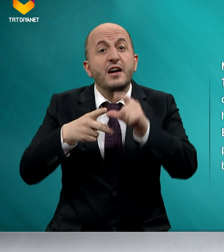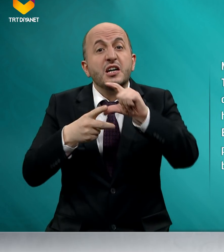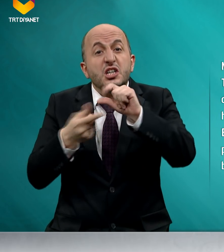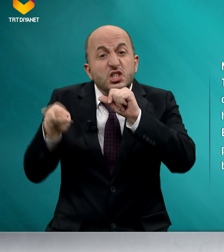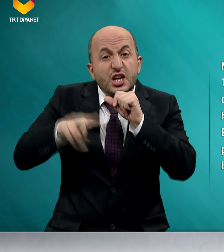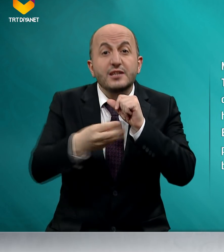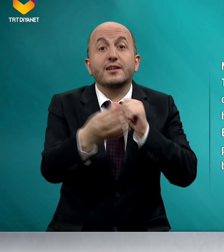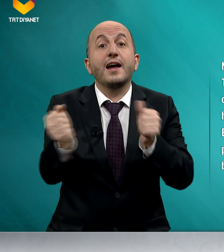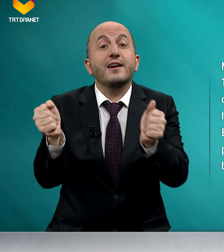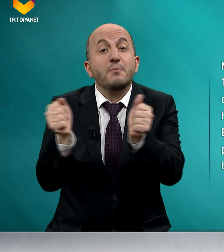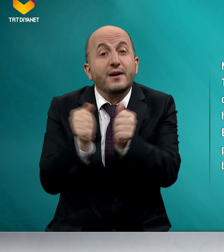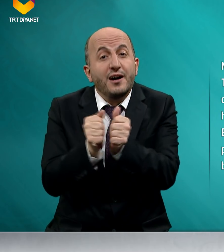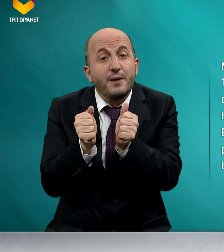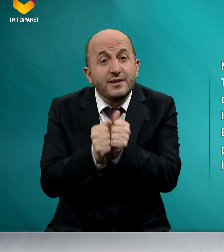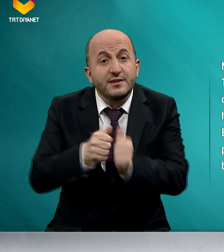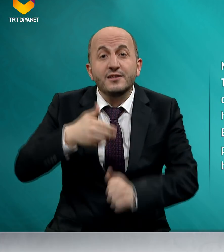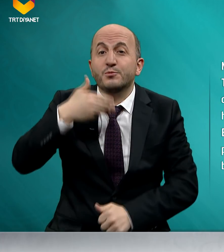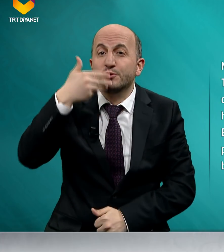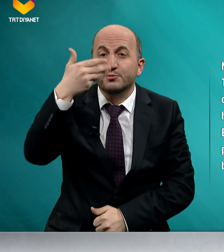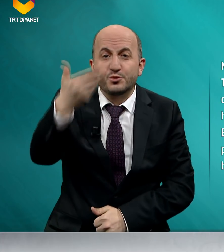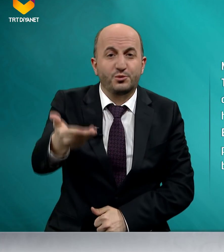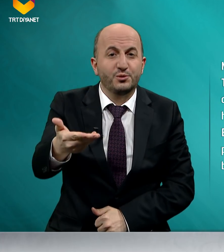şehitlerle beraberdir buyurmuştur.